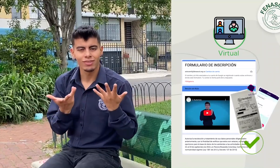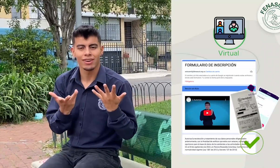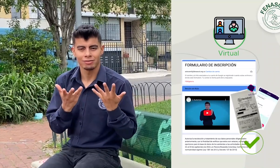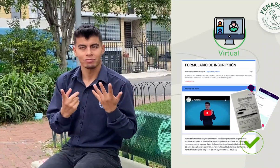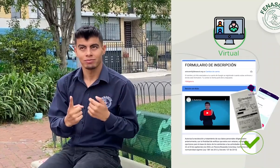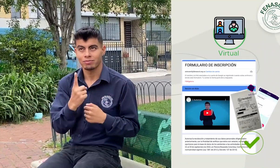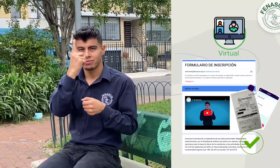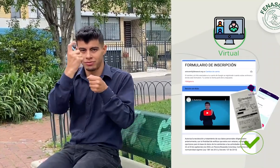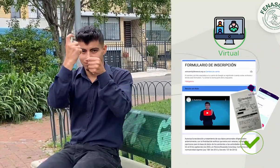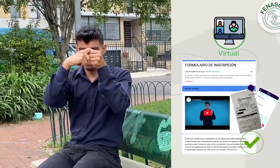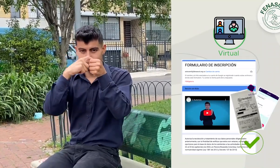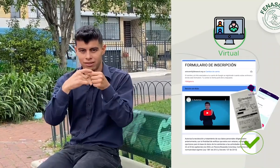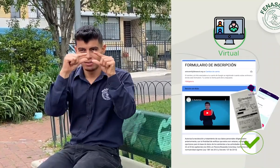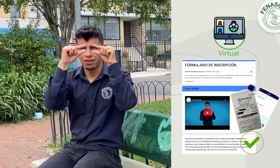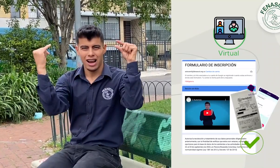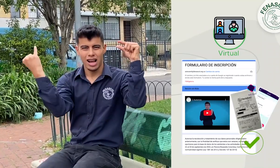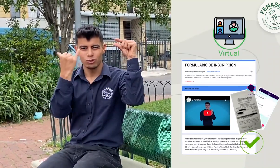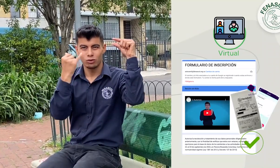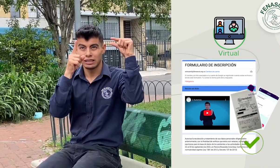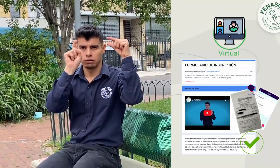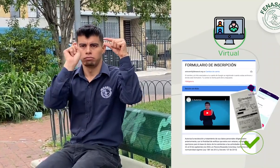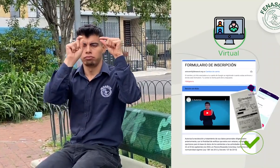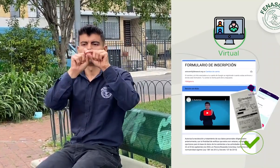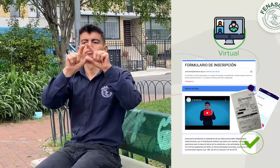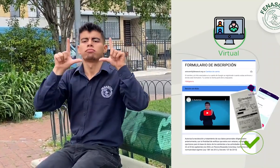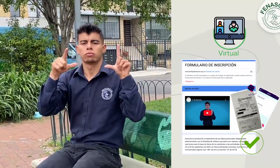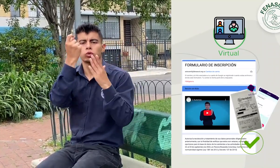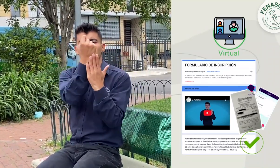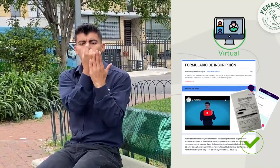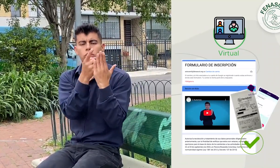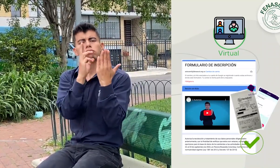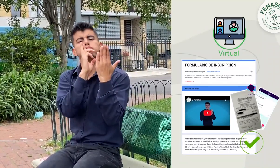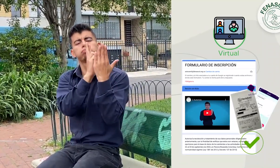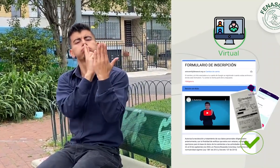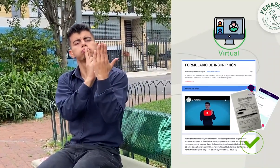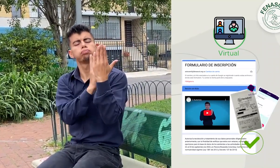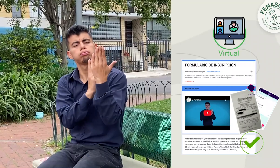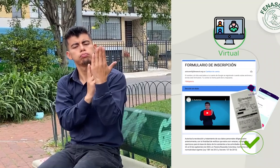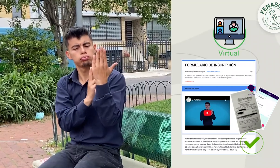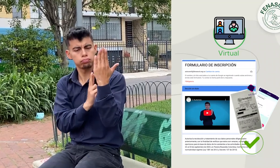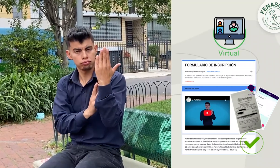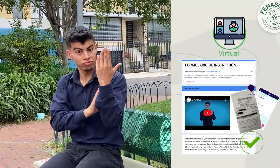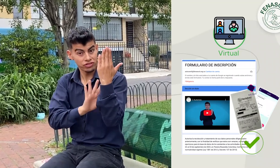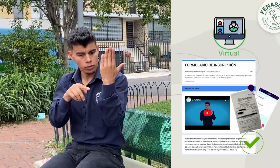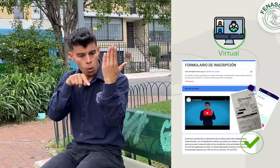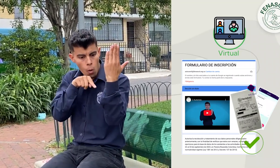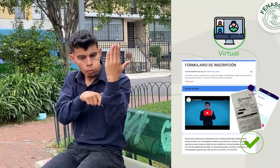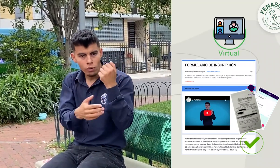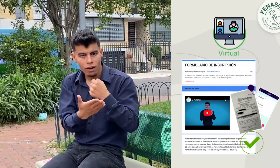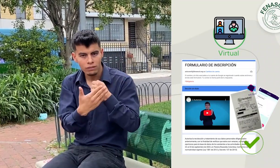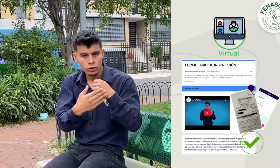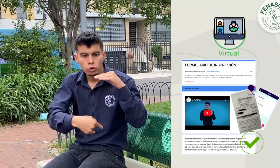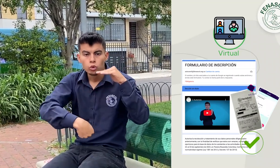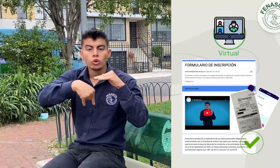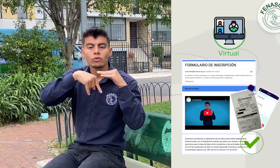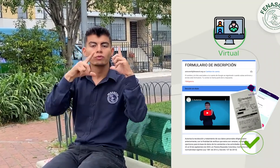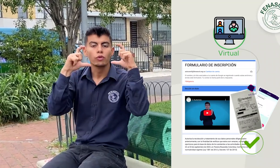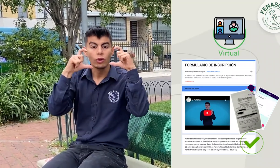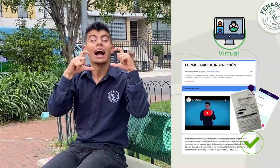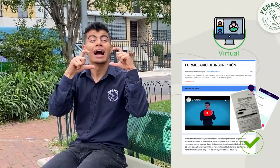rellena el formulario de inscripción y en la parte final verás la solicitud de adjuntar comprobante de pago. Allí debes subir la foto de tu factura